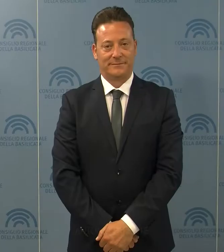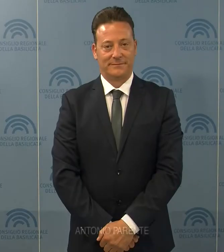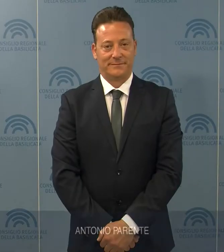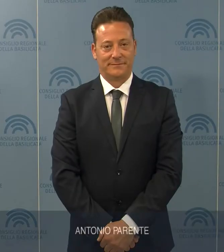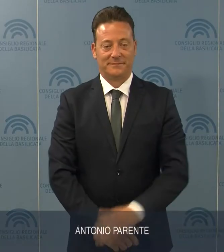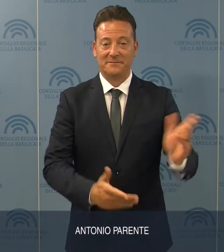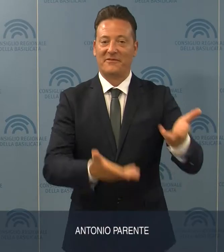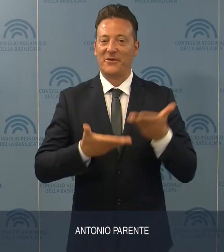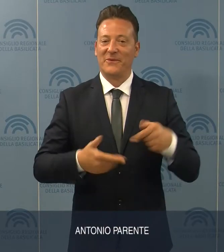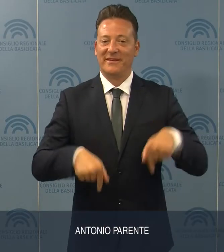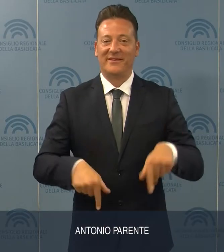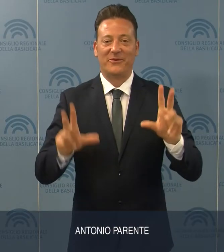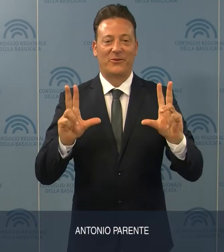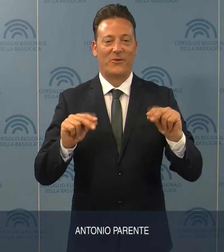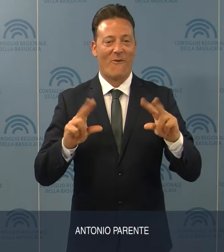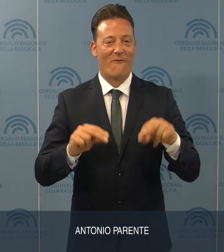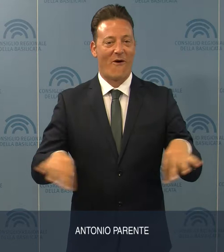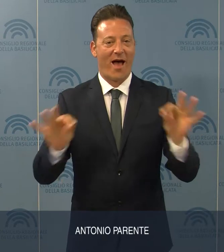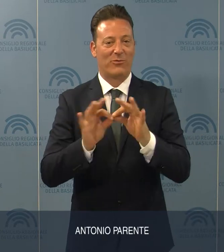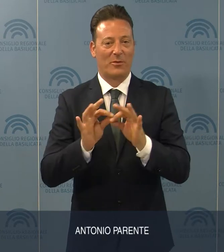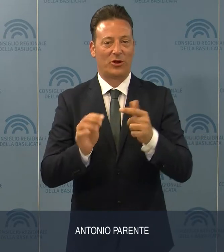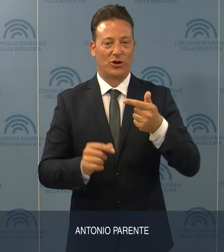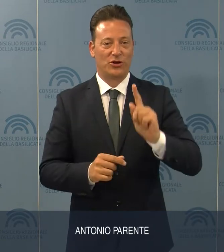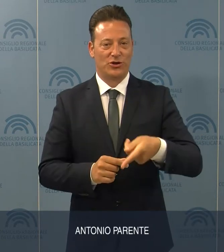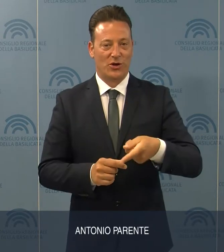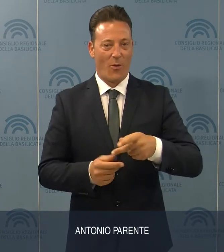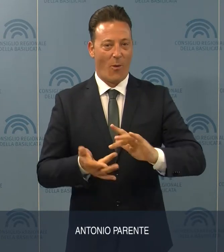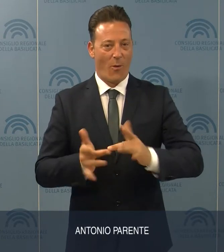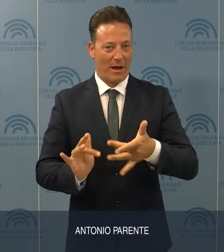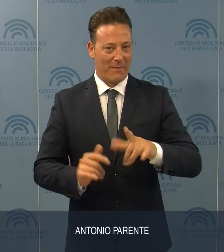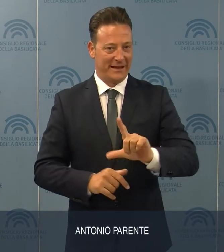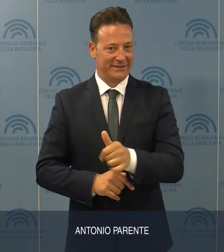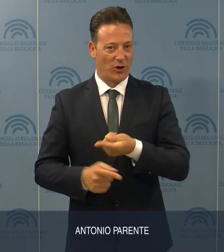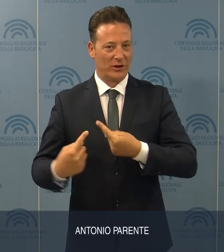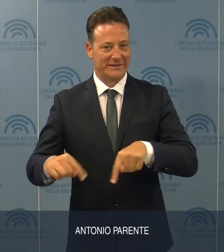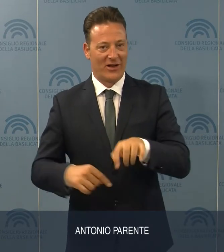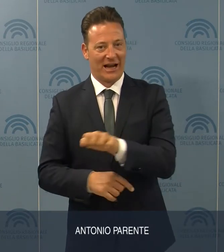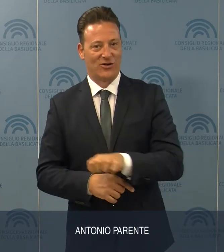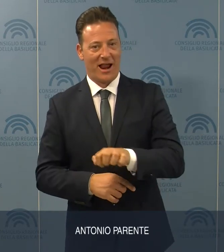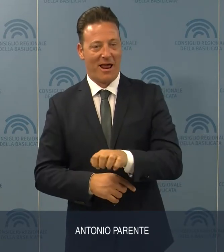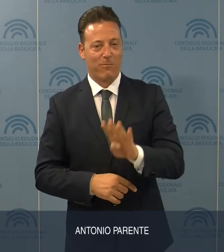Benvenuti al nuovo appuntamento del Tgweblis del Consiglio regionale della Basilicata.